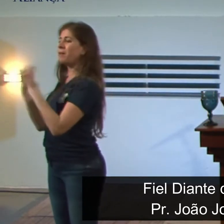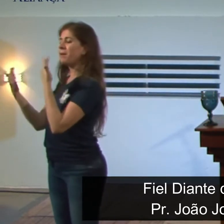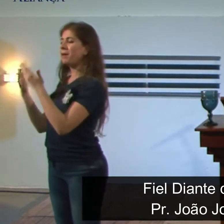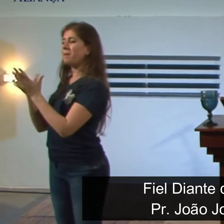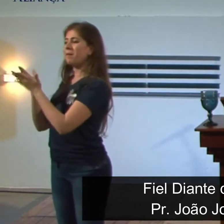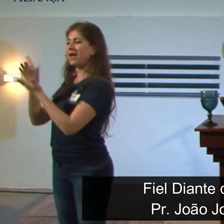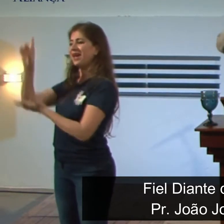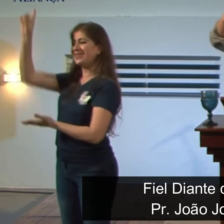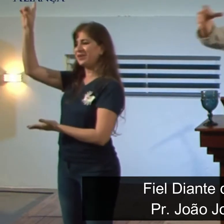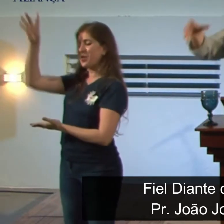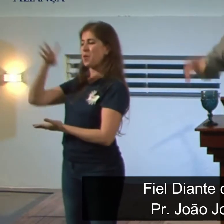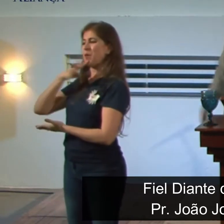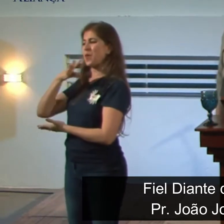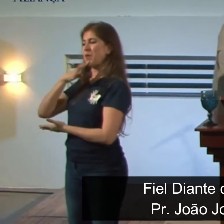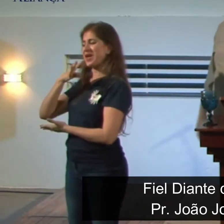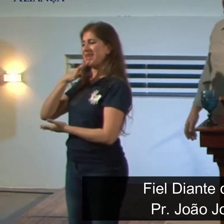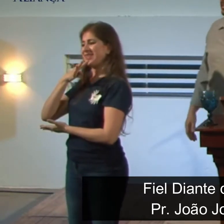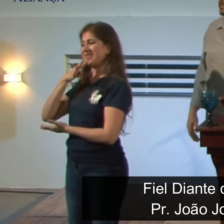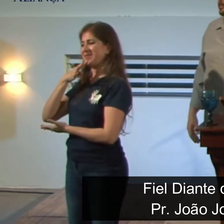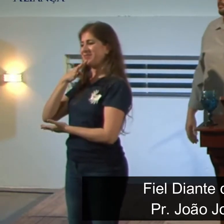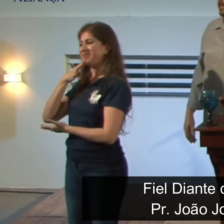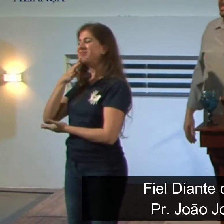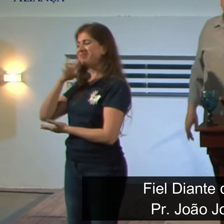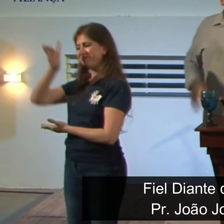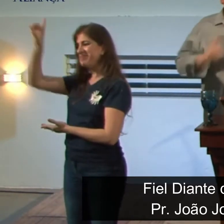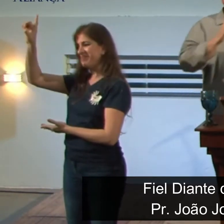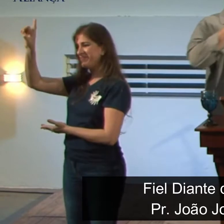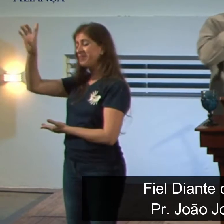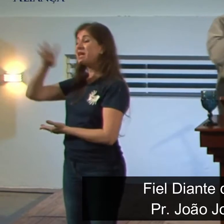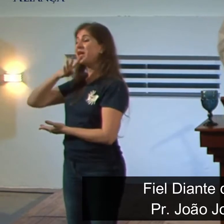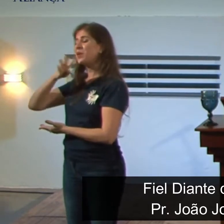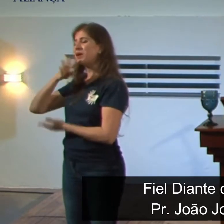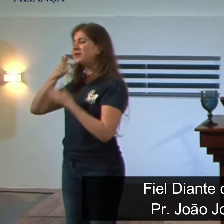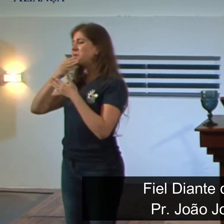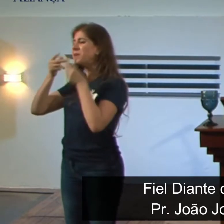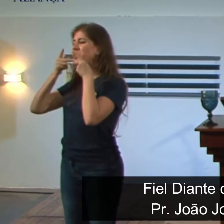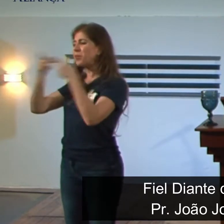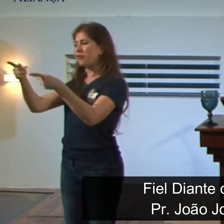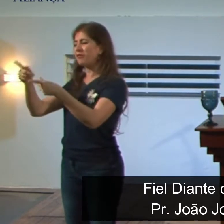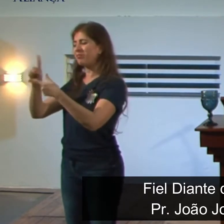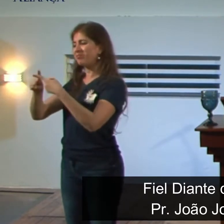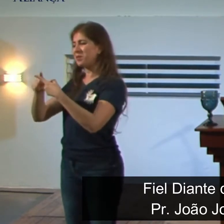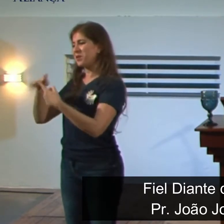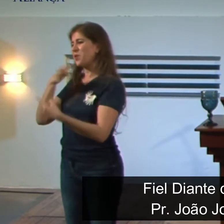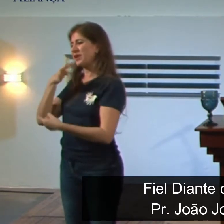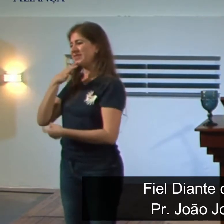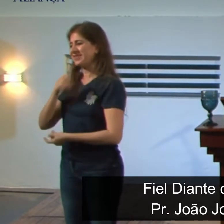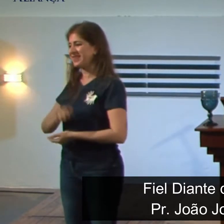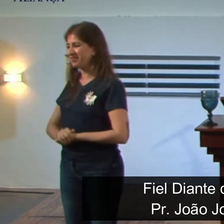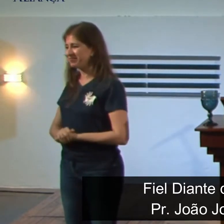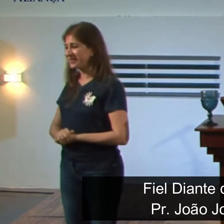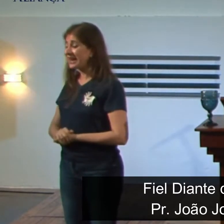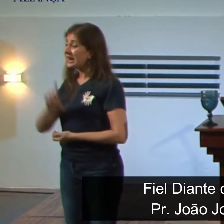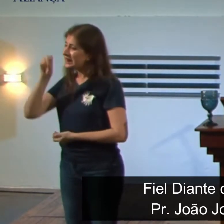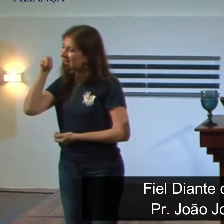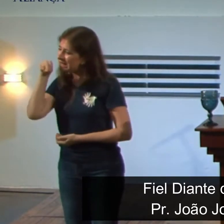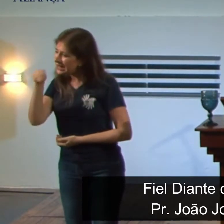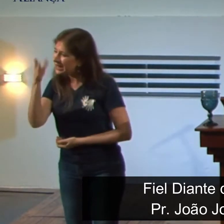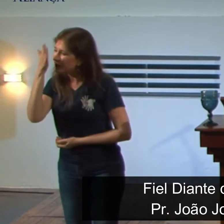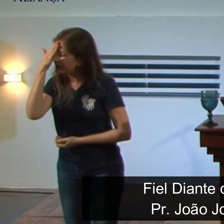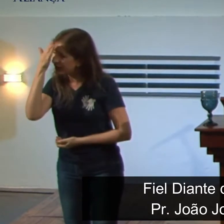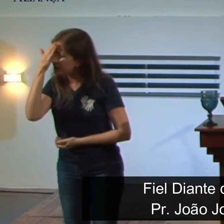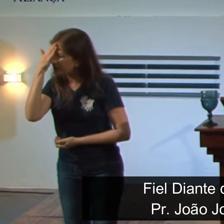Deus, a lei mosaica e já alguns escritos dos profetas. Provavelmente, Daniel sabia que